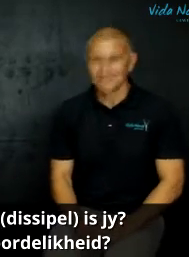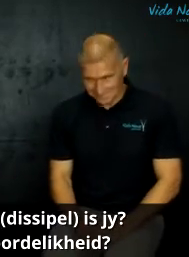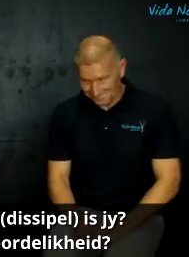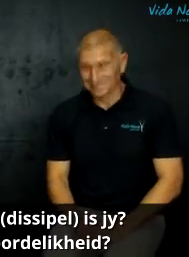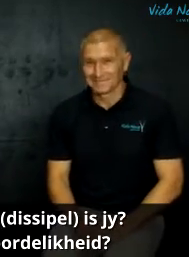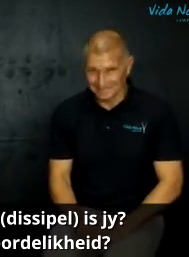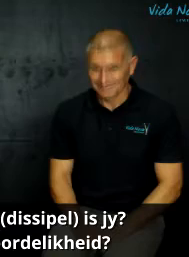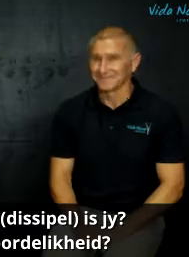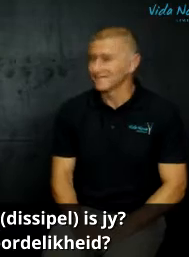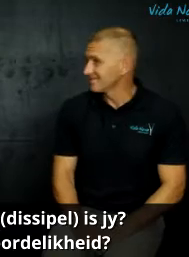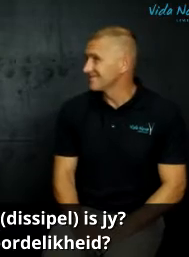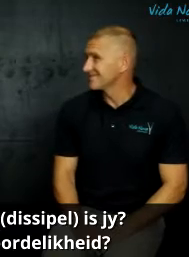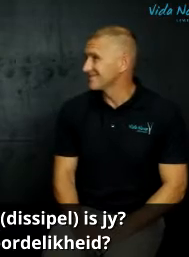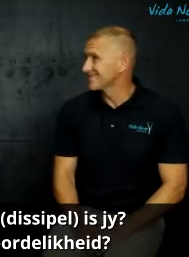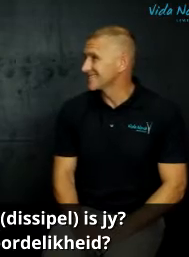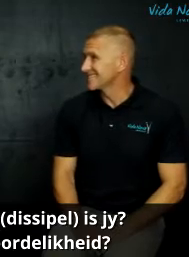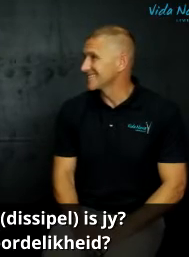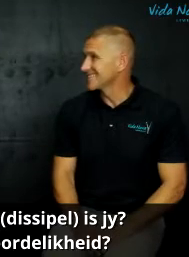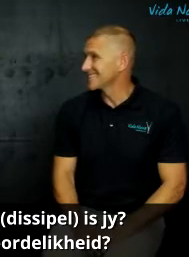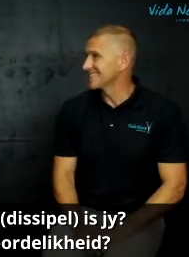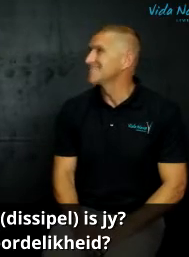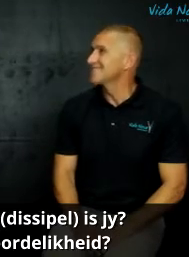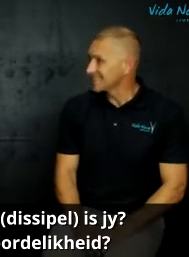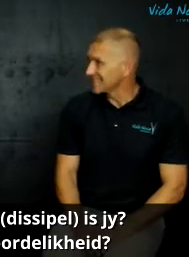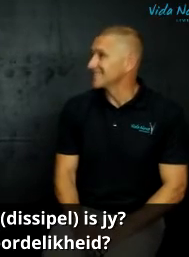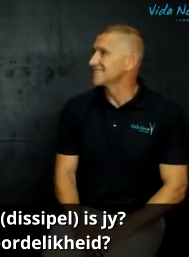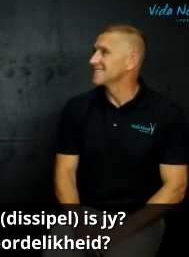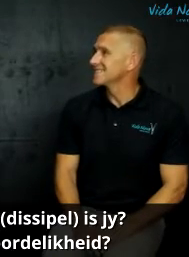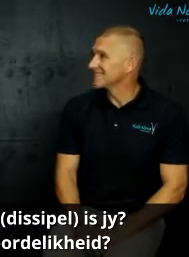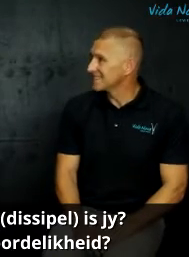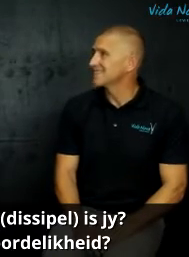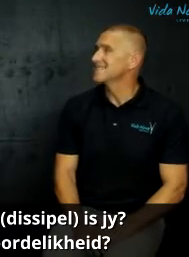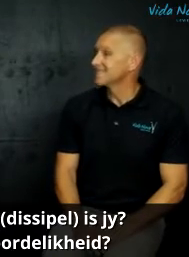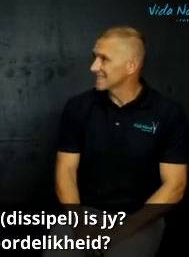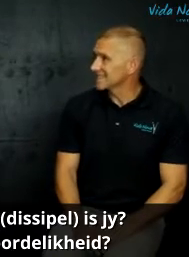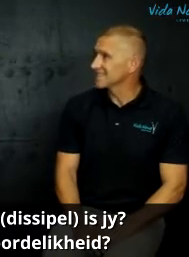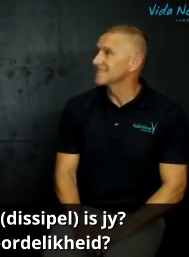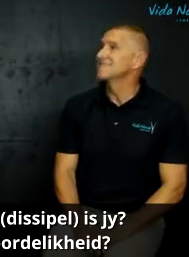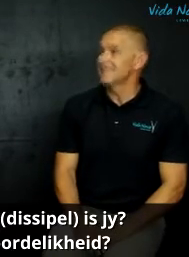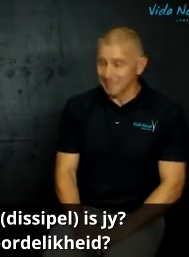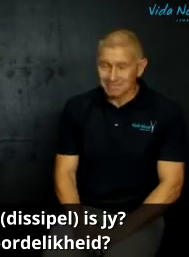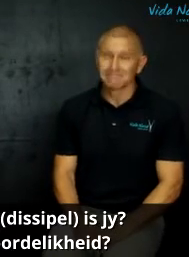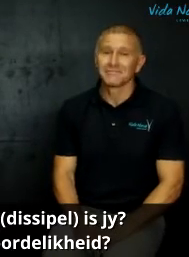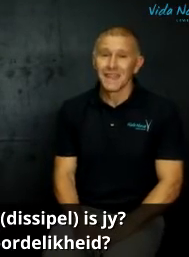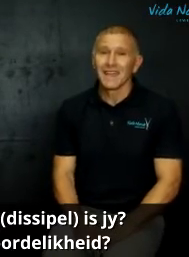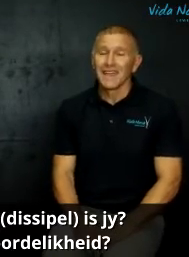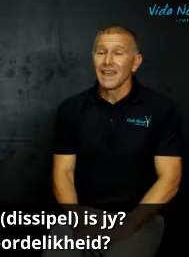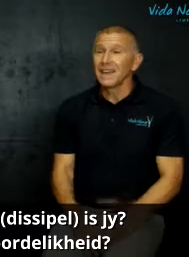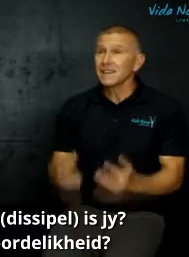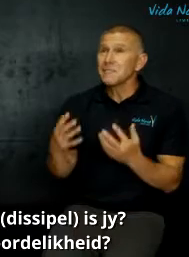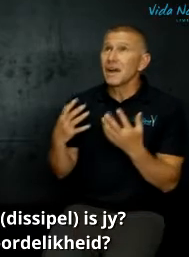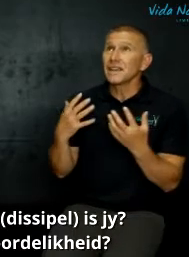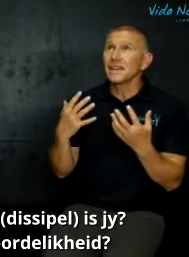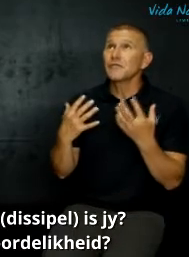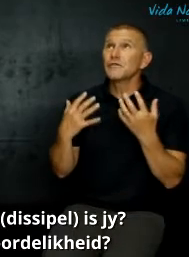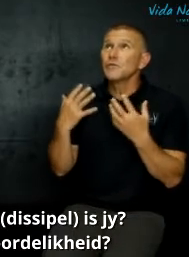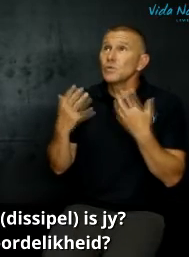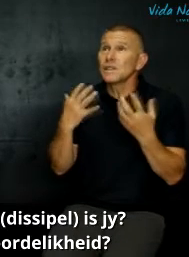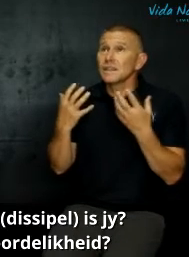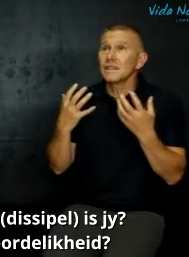jy watse disciple wat kies jy wat doen jy hoe neem jy deel en ek denk baie keer voel dit